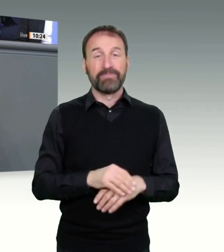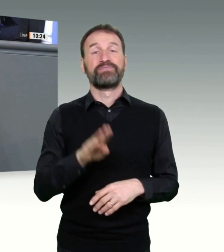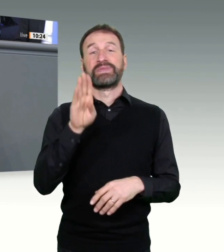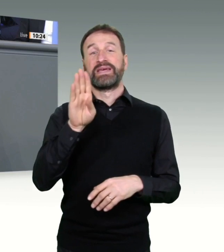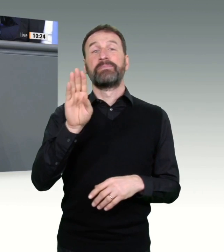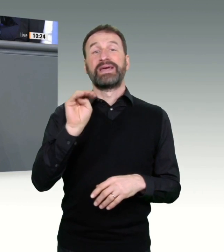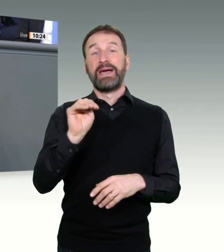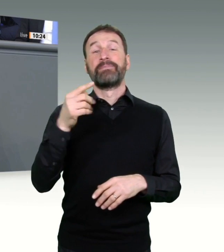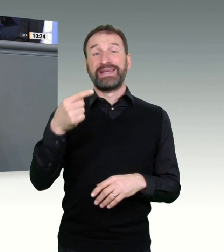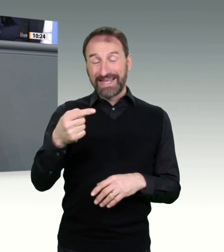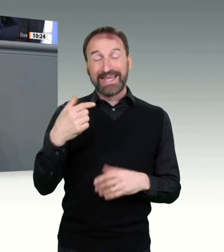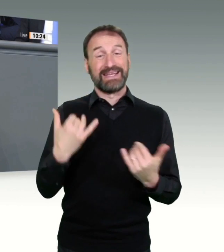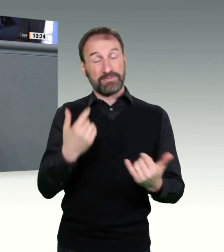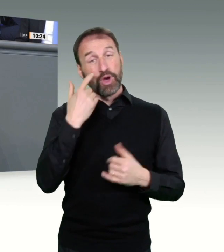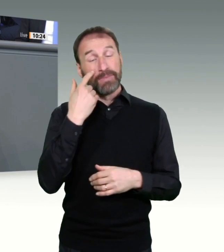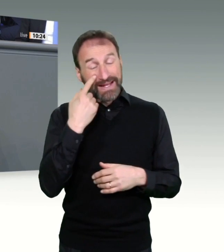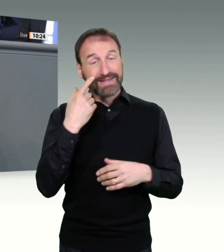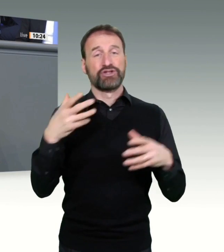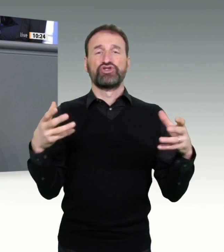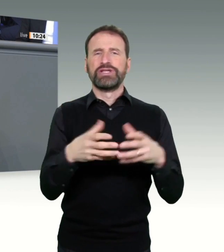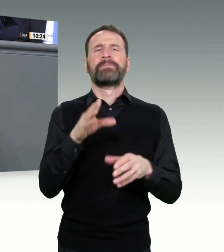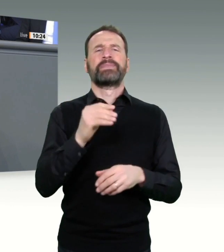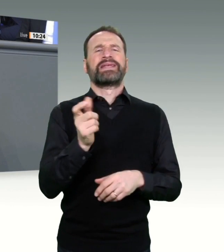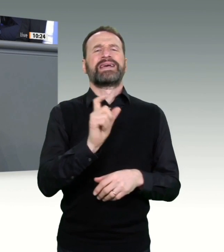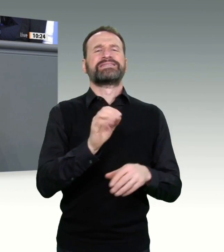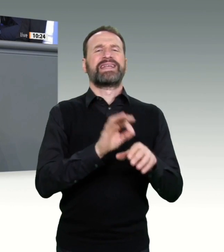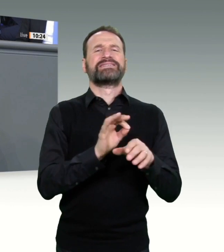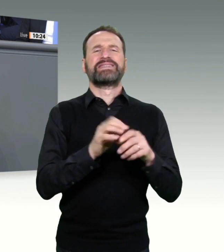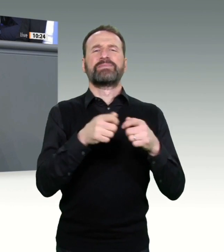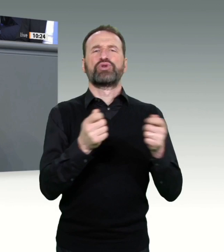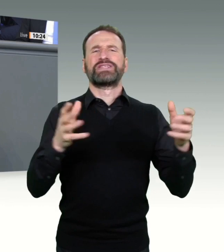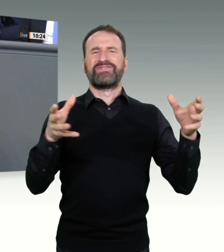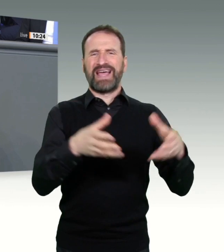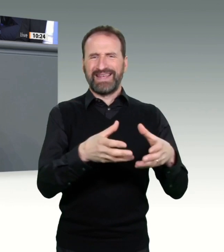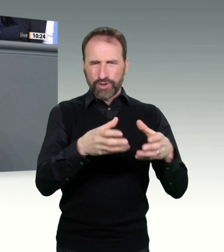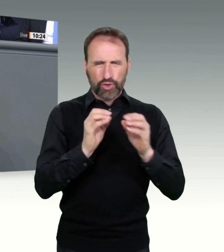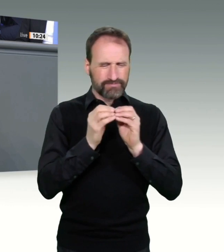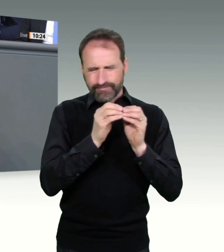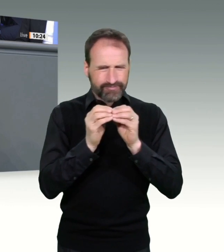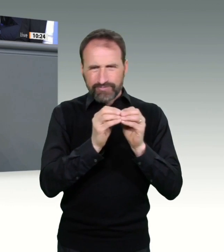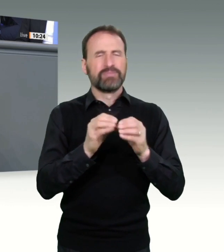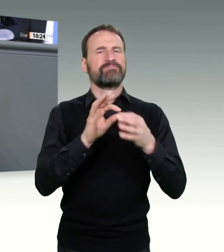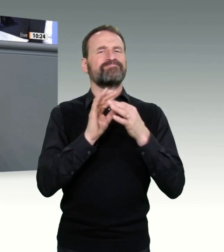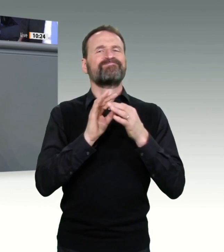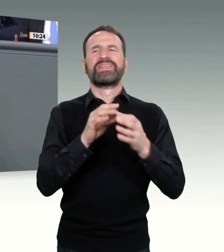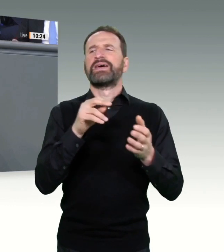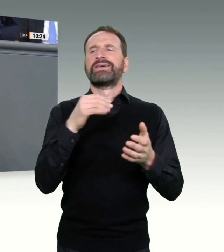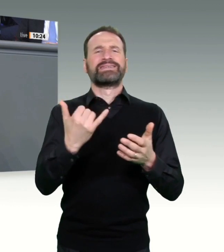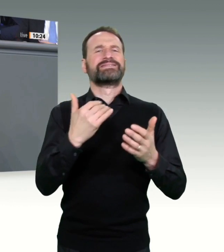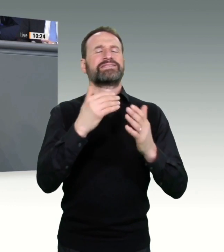auf Basis des bestehenden Systems der Terminvergabe der Terminservicestellen der Kassenärztlichen Vereinigungen ein